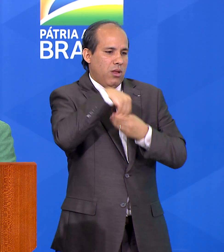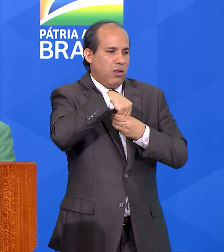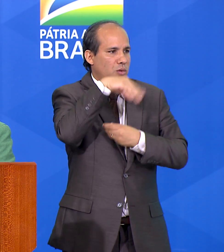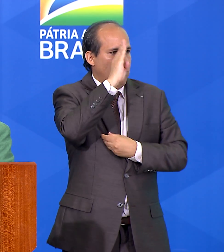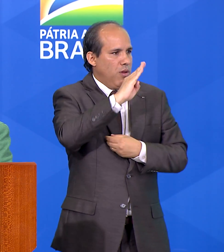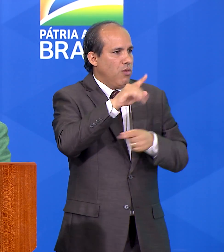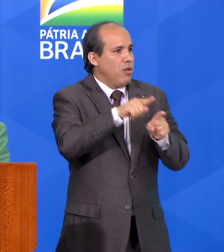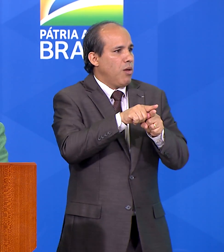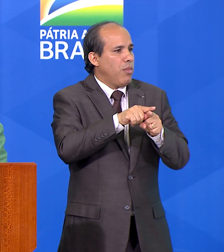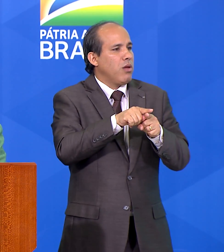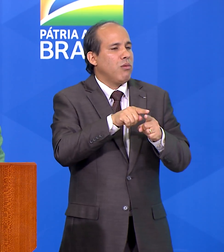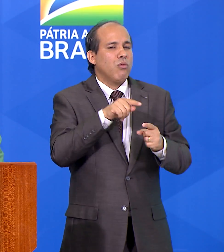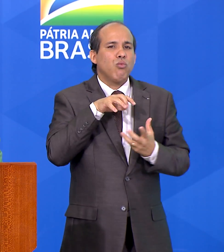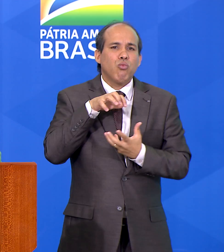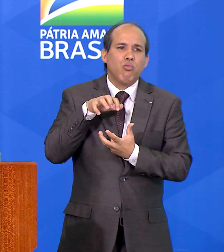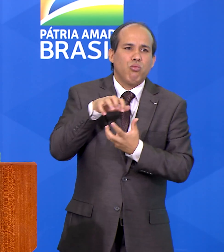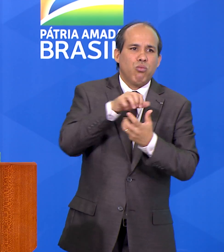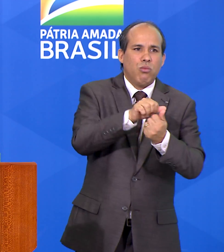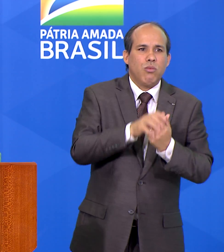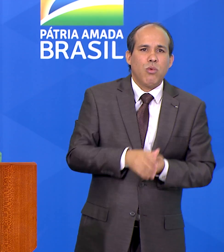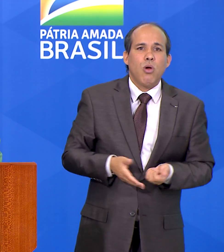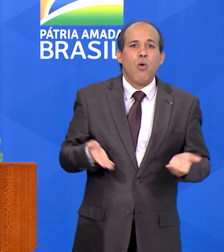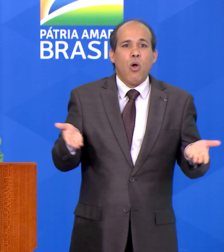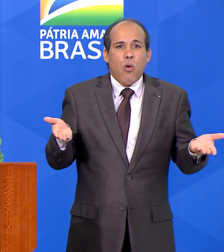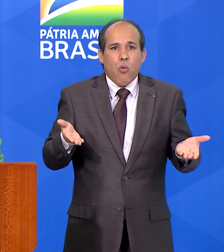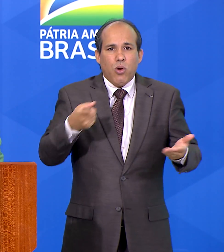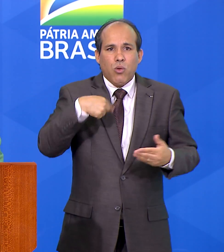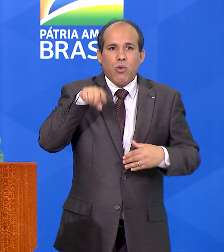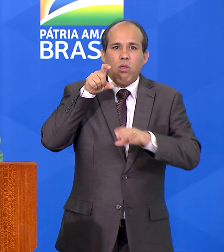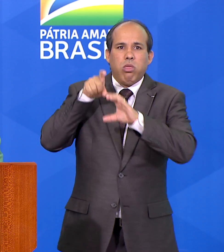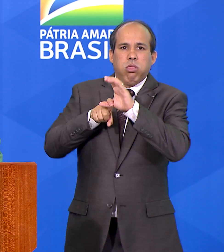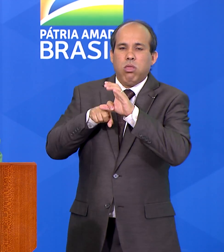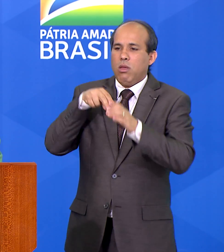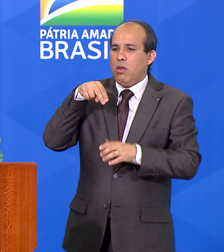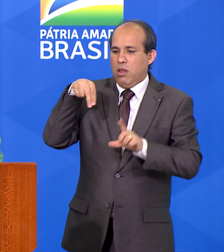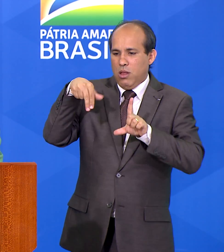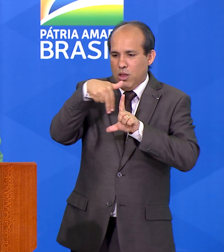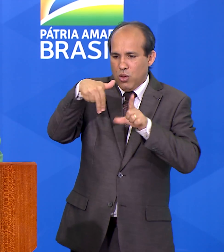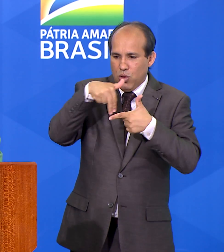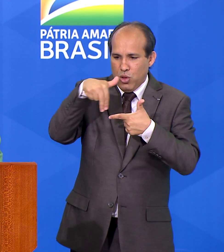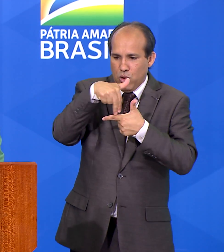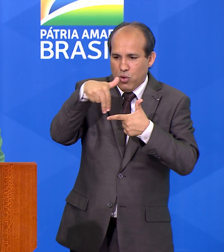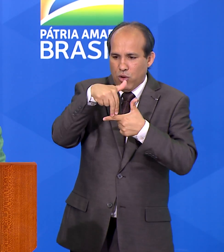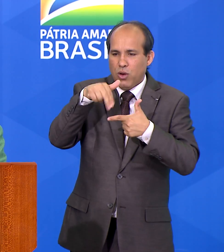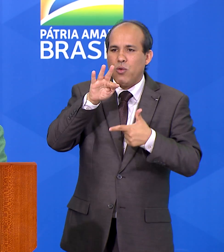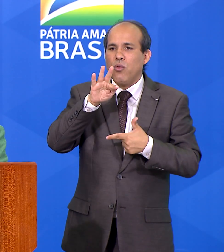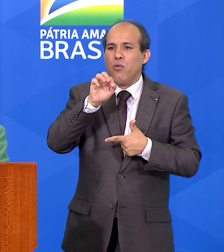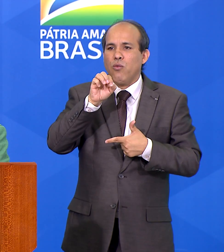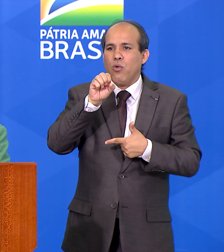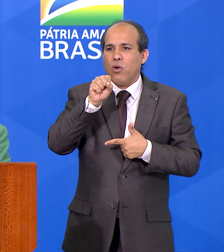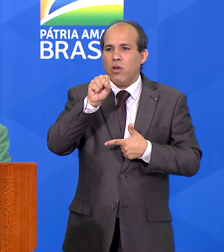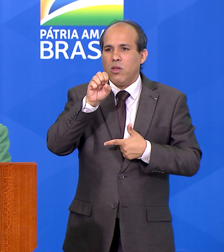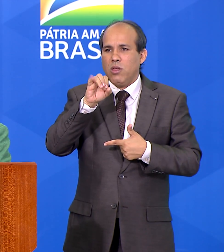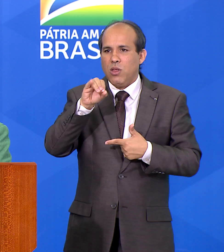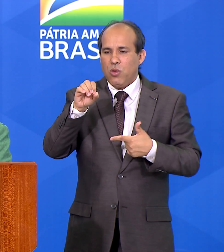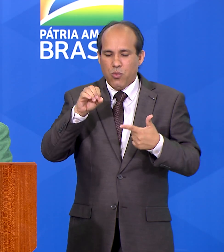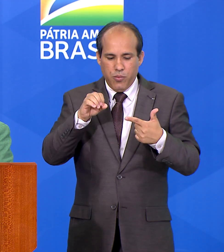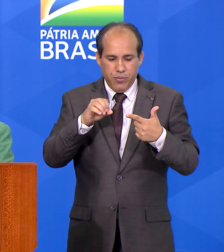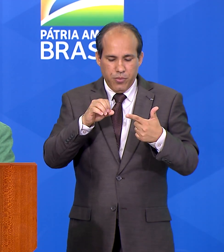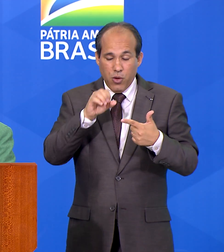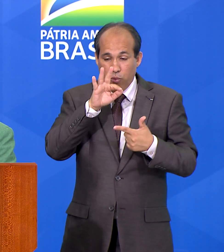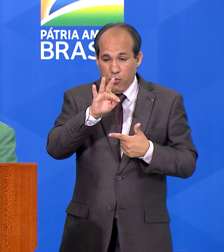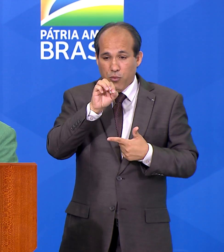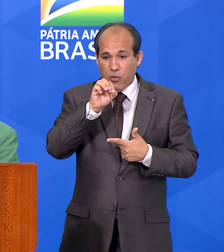e do mundo. Hoje somos dependentes de nitrogênio, fósforo e potássio de maneiras diferentes.